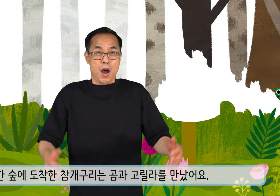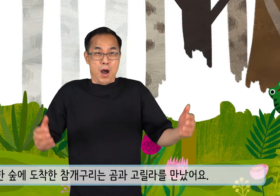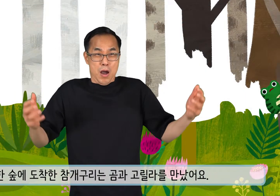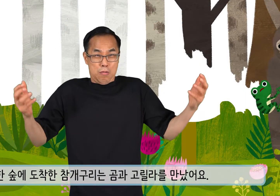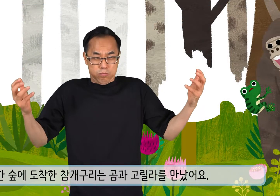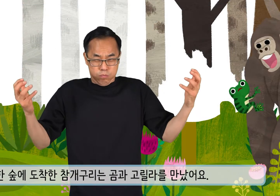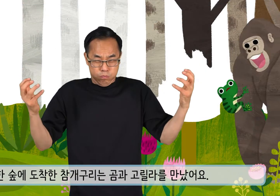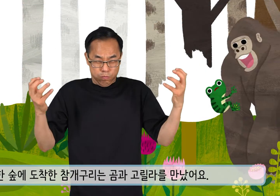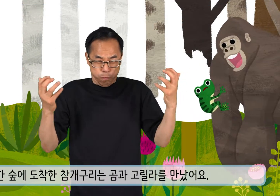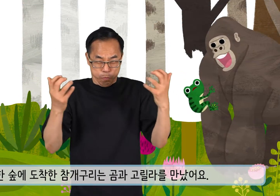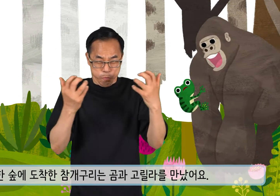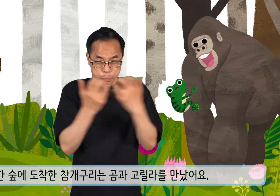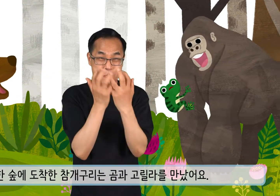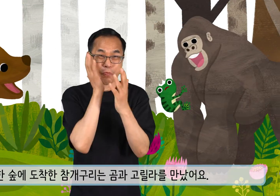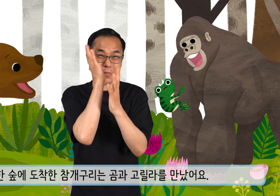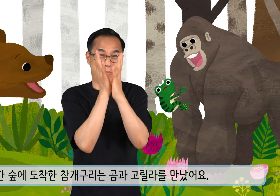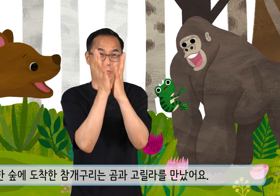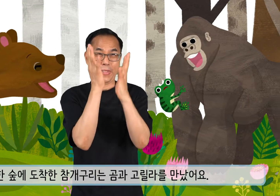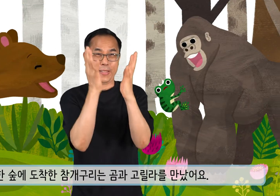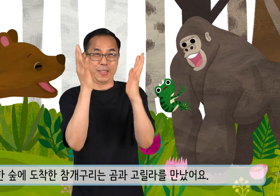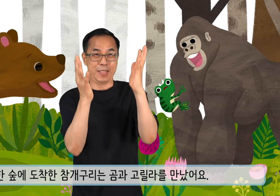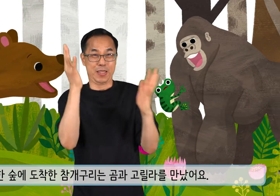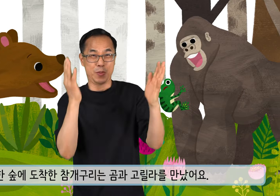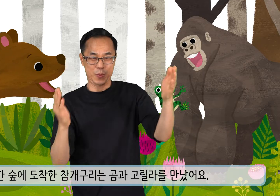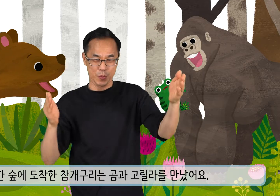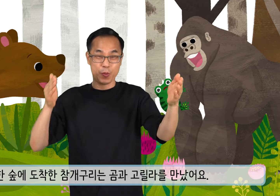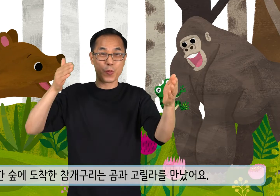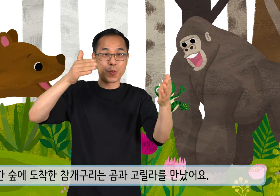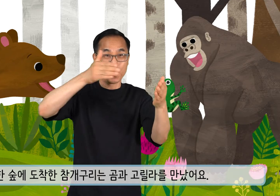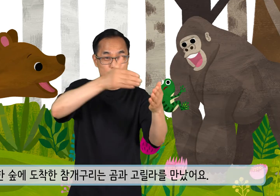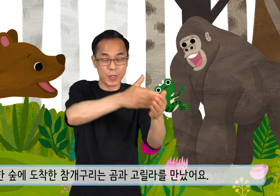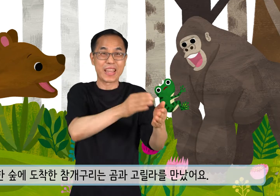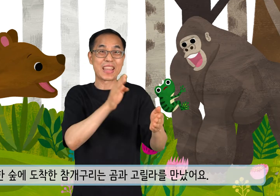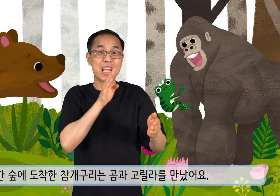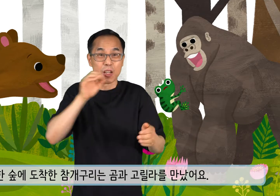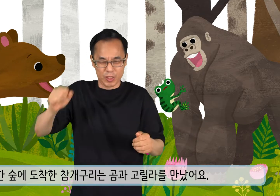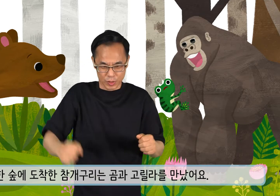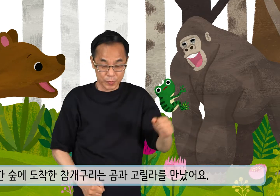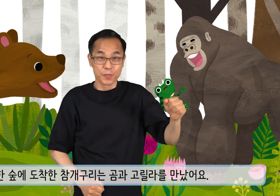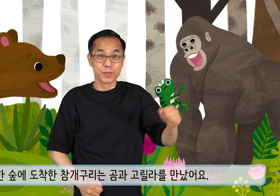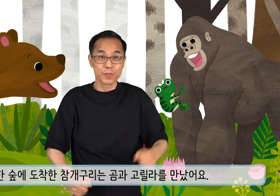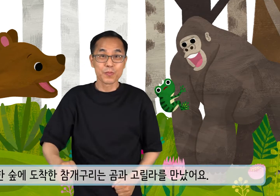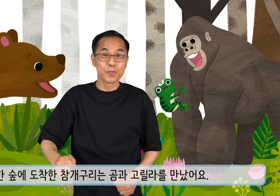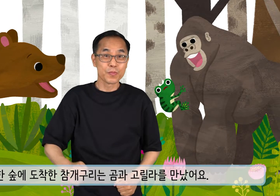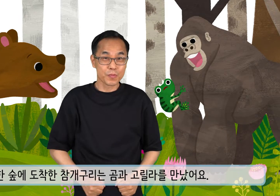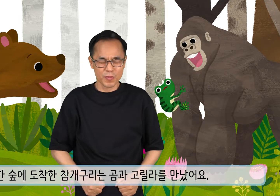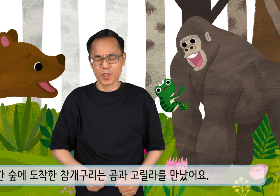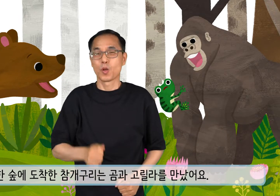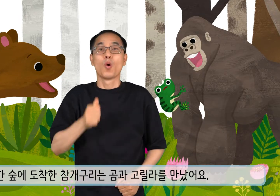참개구리는 제비가 숲으로 옆에 도착한 참개구리는 곰과 고릴라를 만났어요.